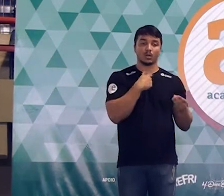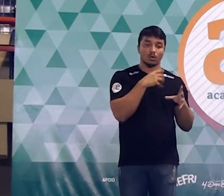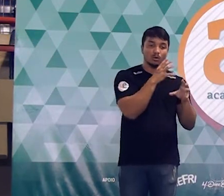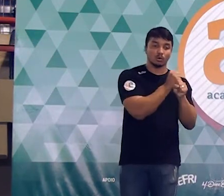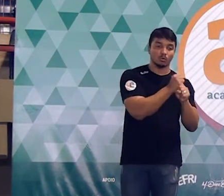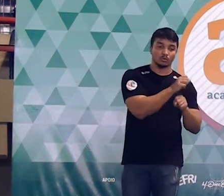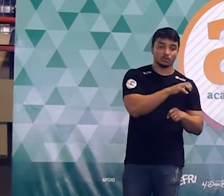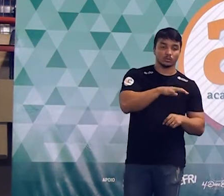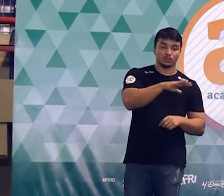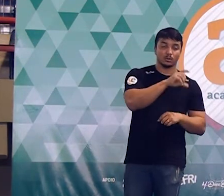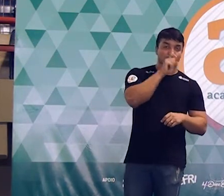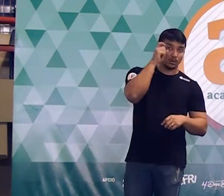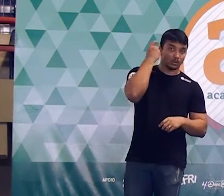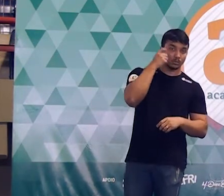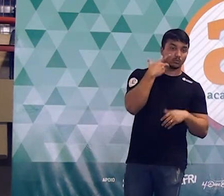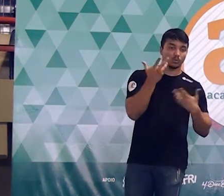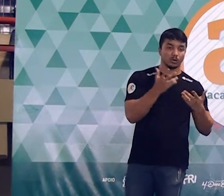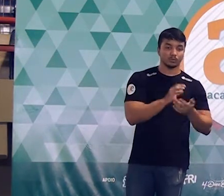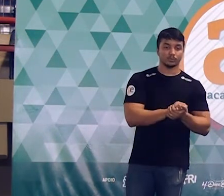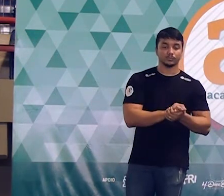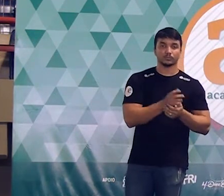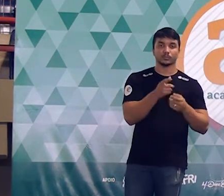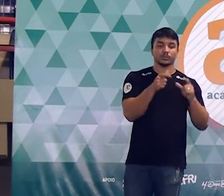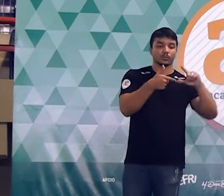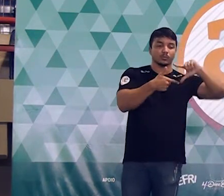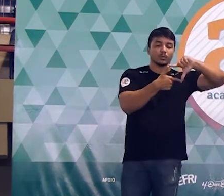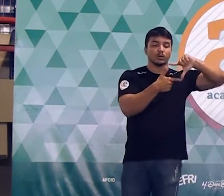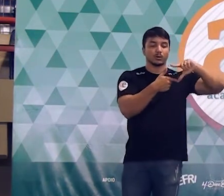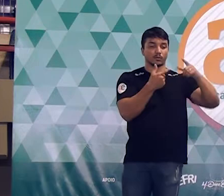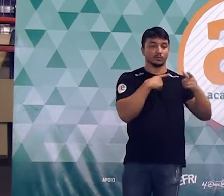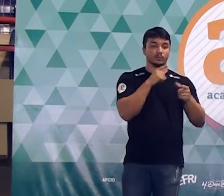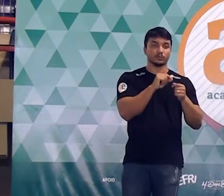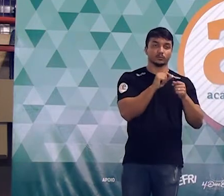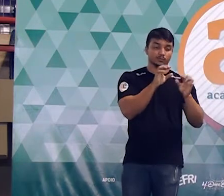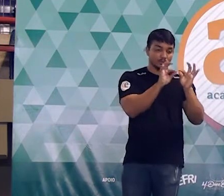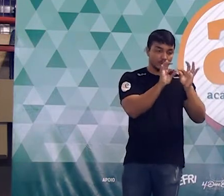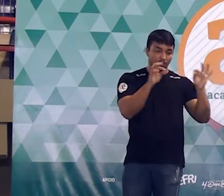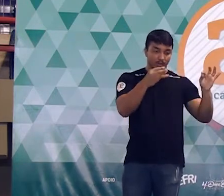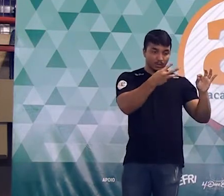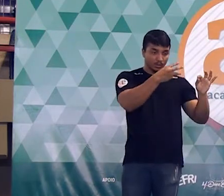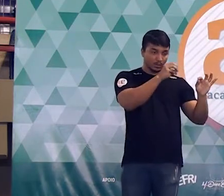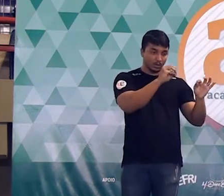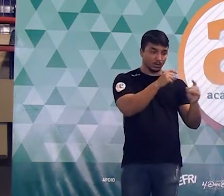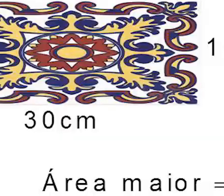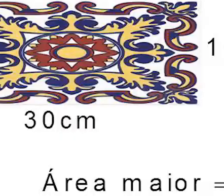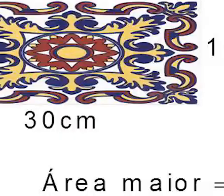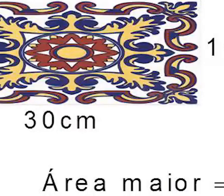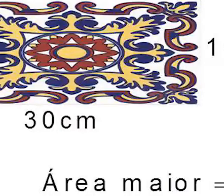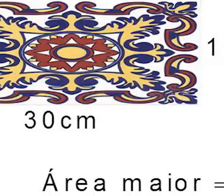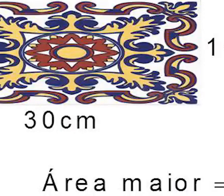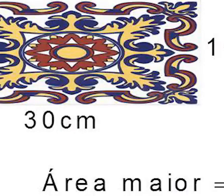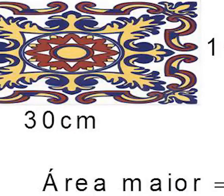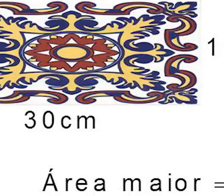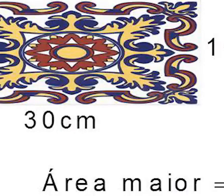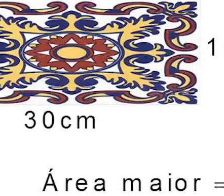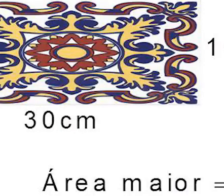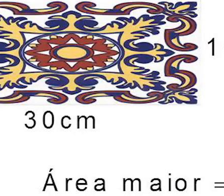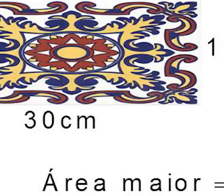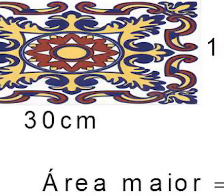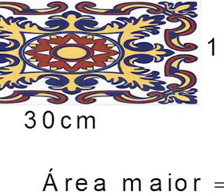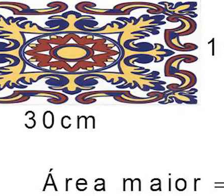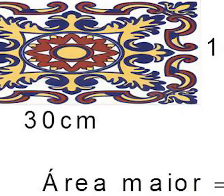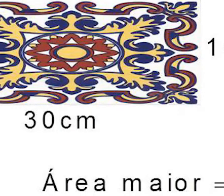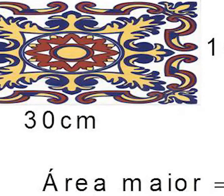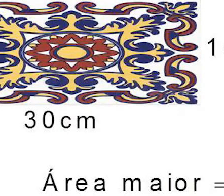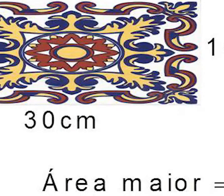calcular a área anterior? Como é que é calcular a de um retângulo? É só fazer base vezes altura. É o produto das dimensões. Base vezes altura, 30